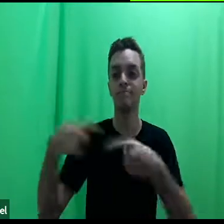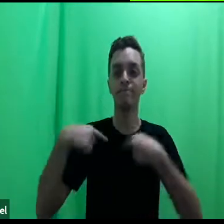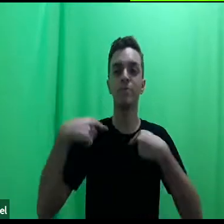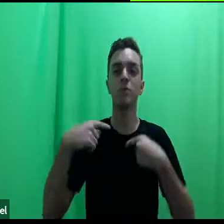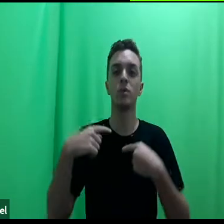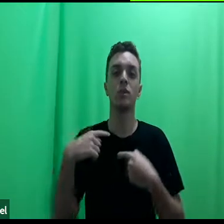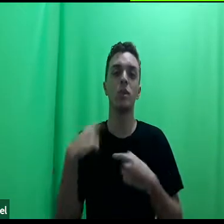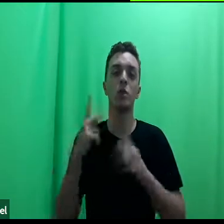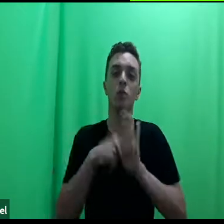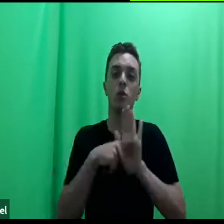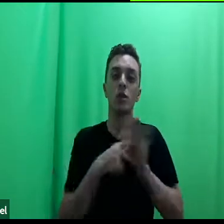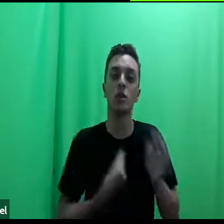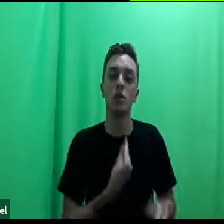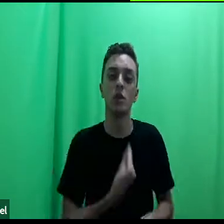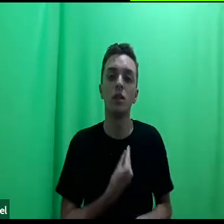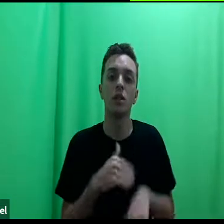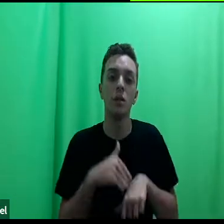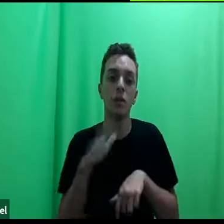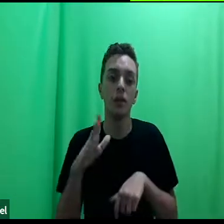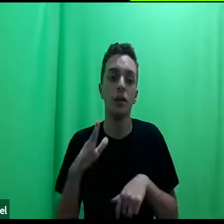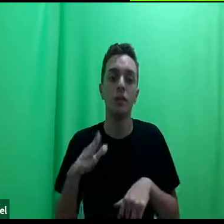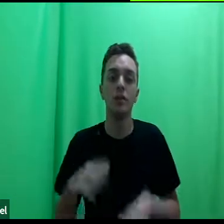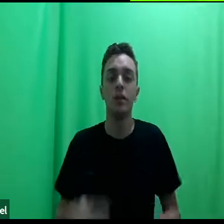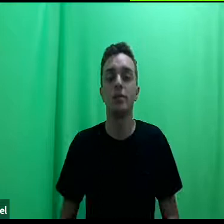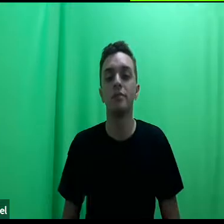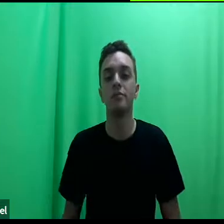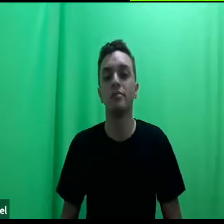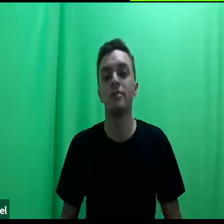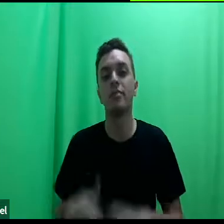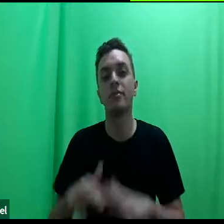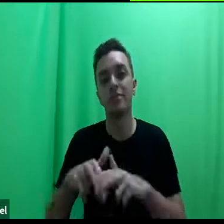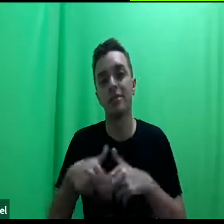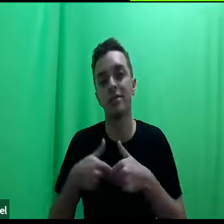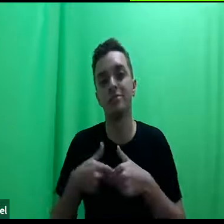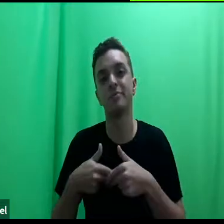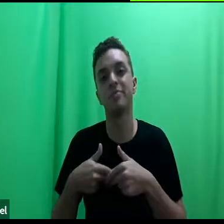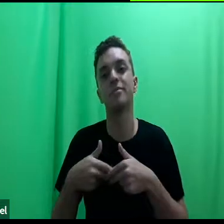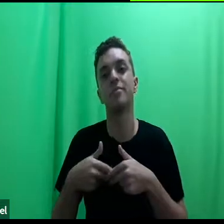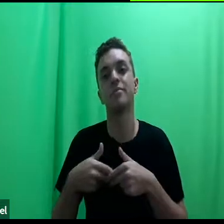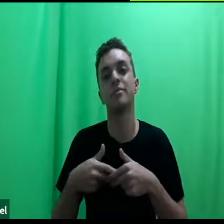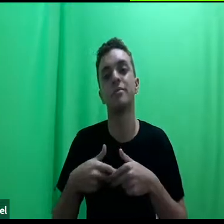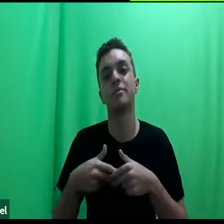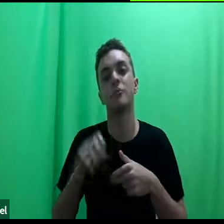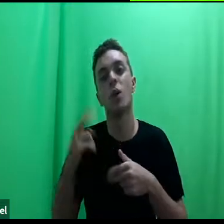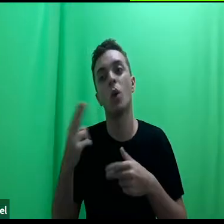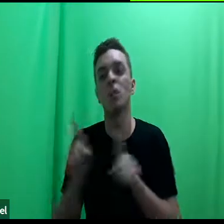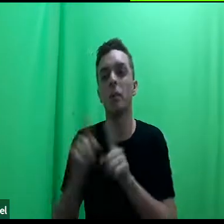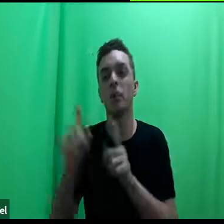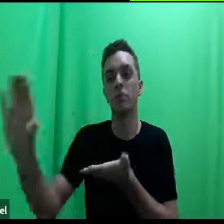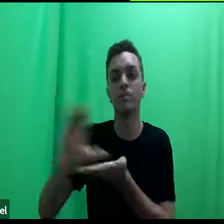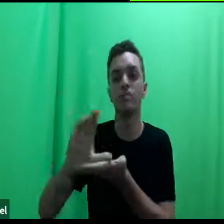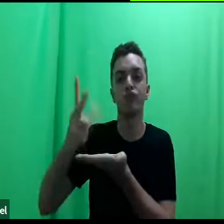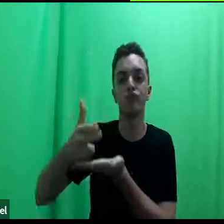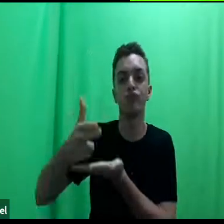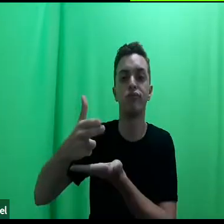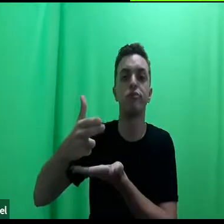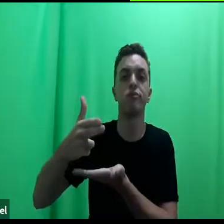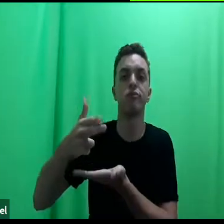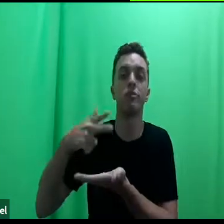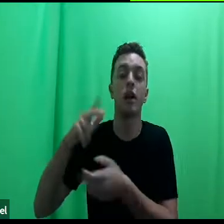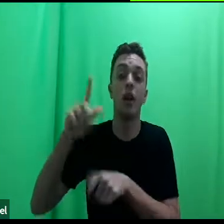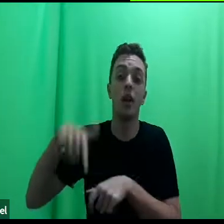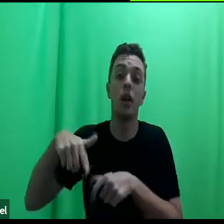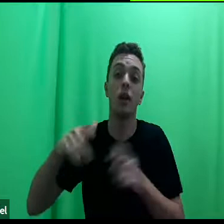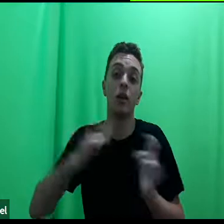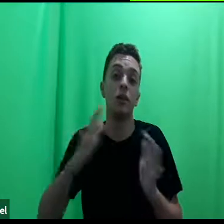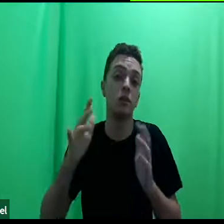mais alternativos e, por isso, ou desfinanciando, estamos passando por uma fase de